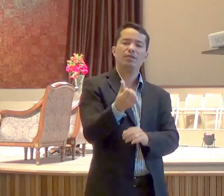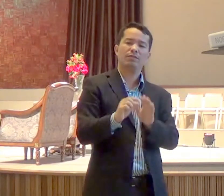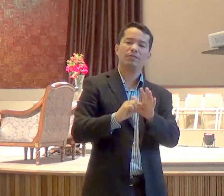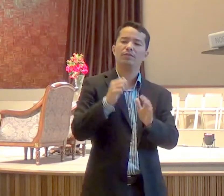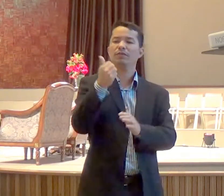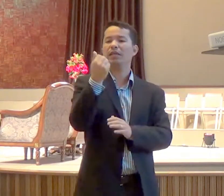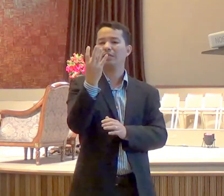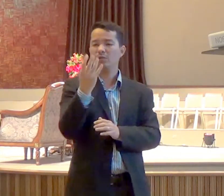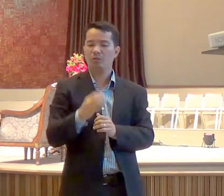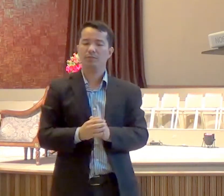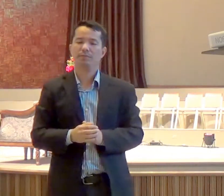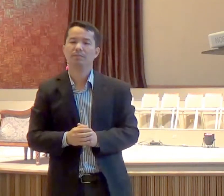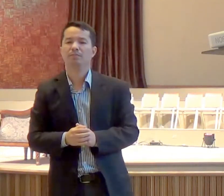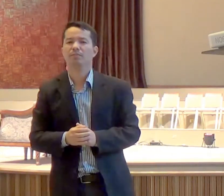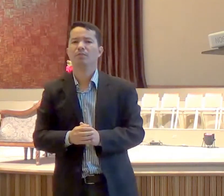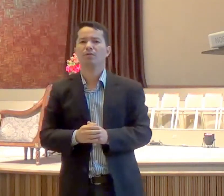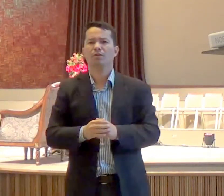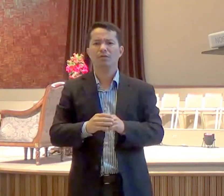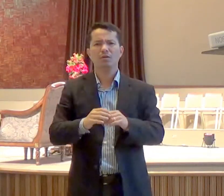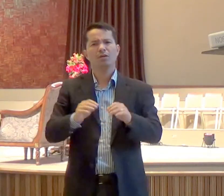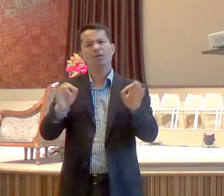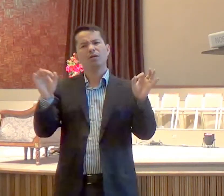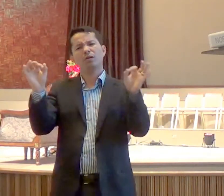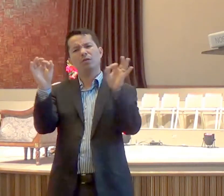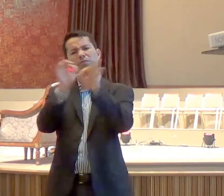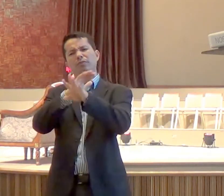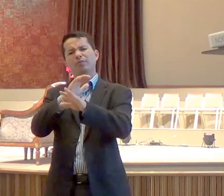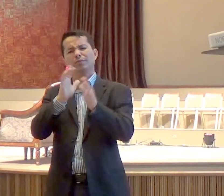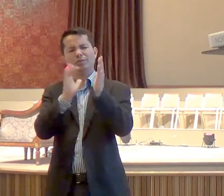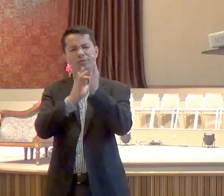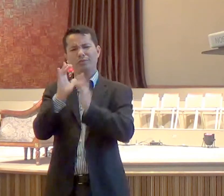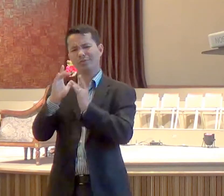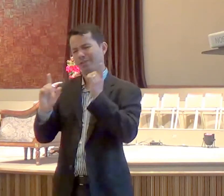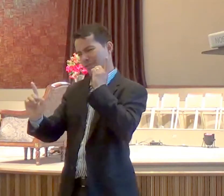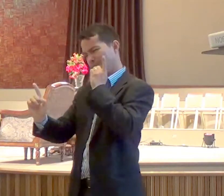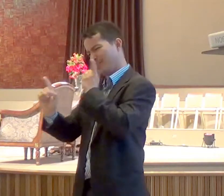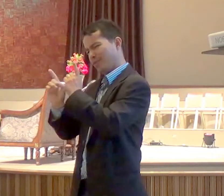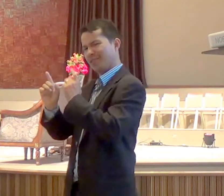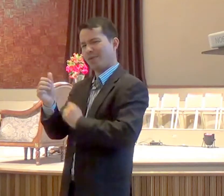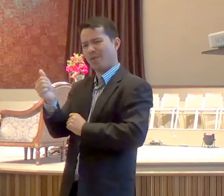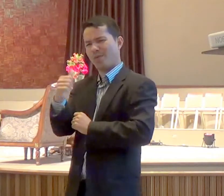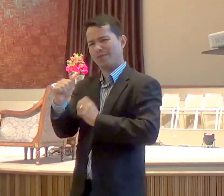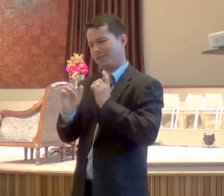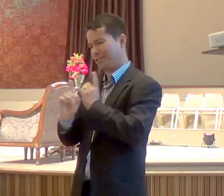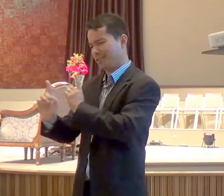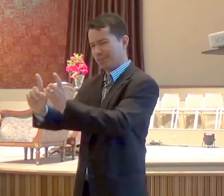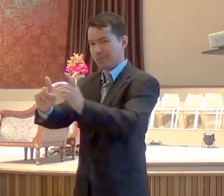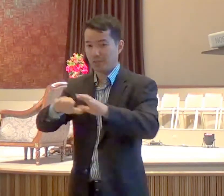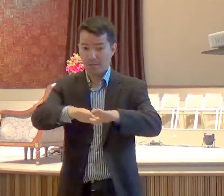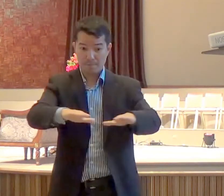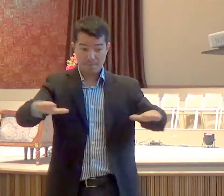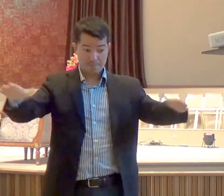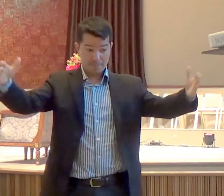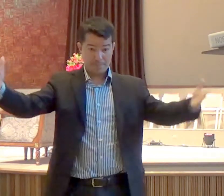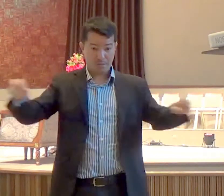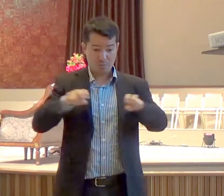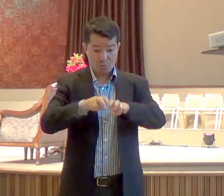Deus, finalmente apareceu Jesus aos onze, quando estavam à mesa, e censurou-lhes a